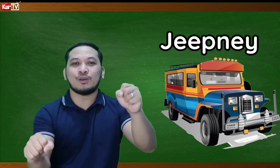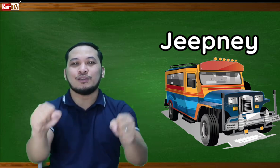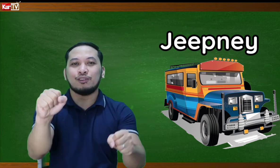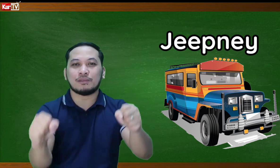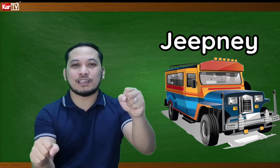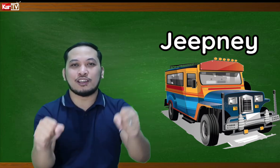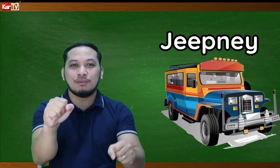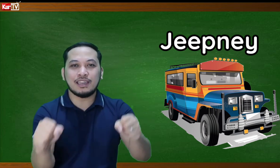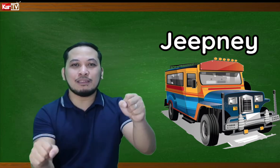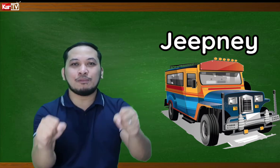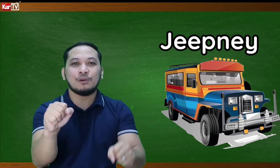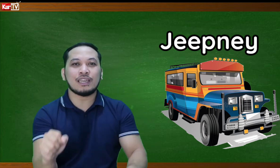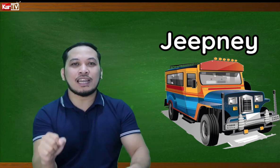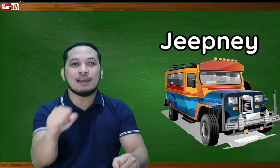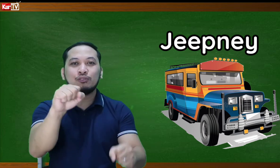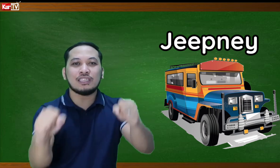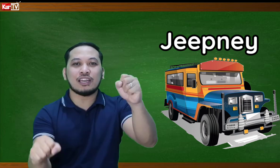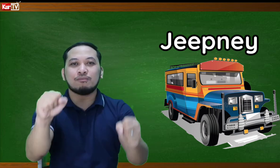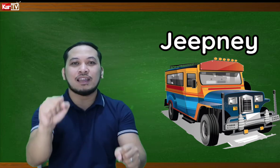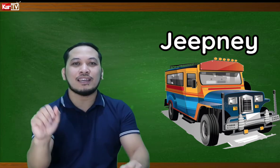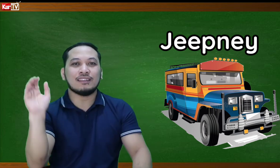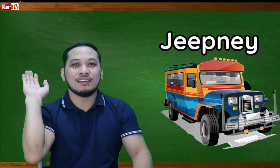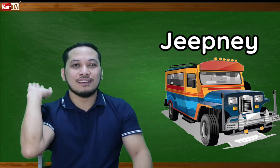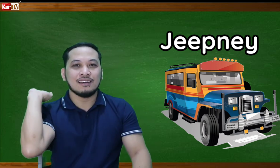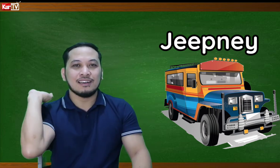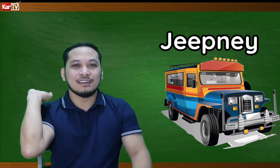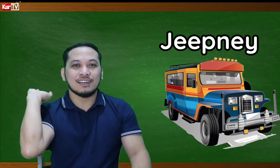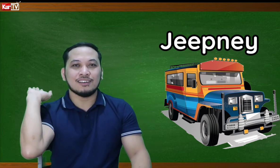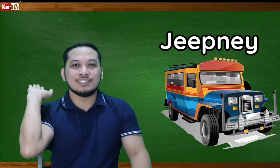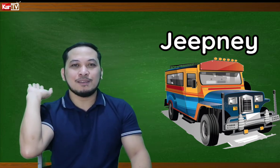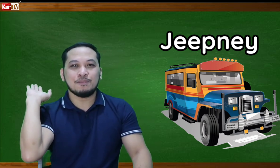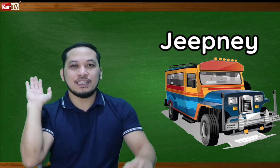ano, ng pasero. Bayad po. Ayan. Aabutin lang yung bayad. O, jeepney.